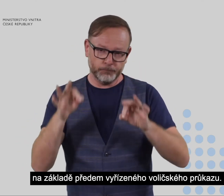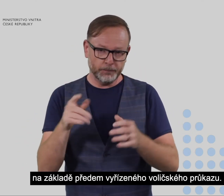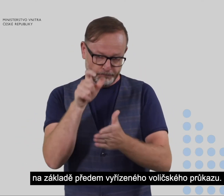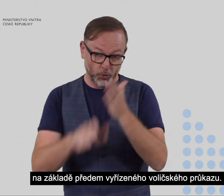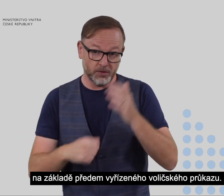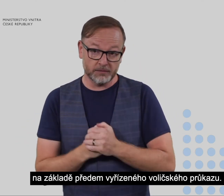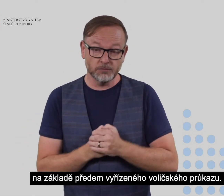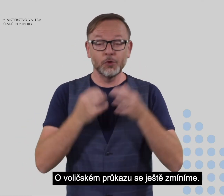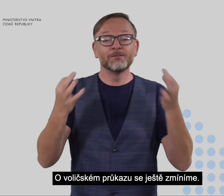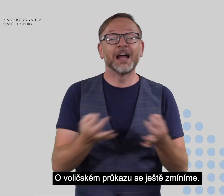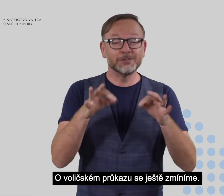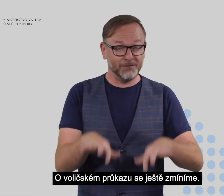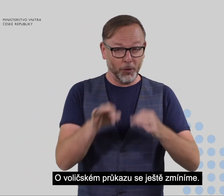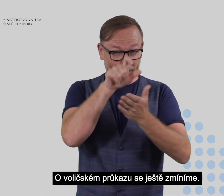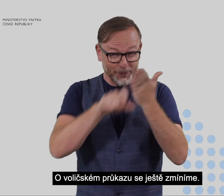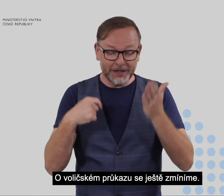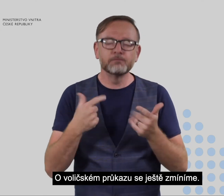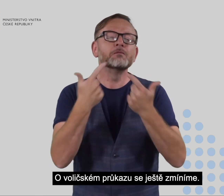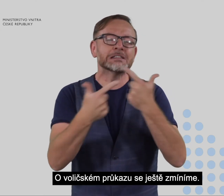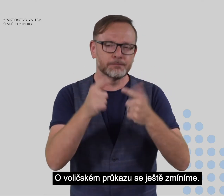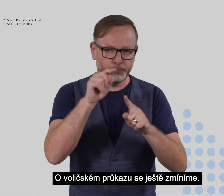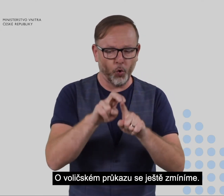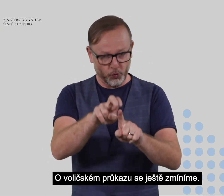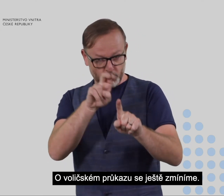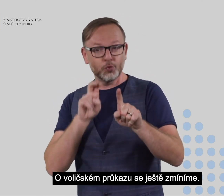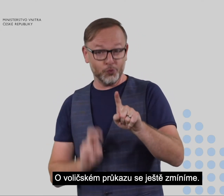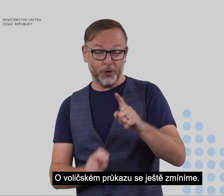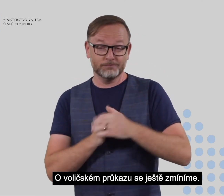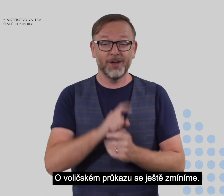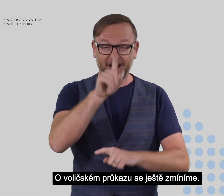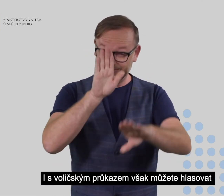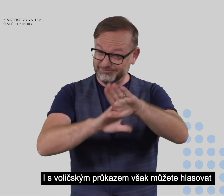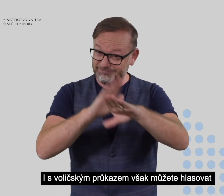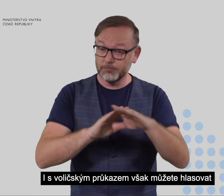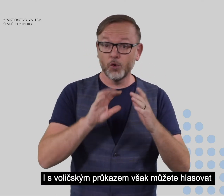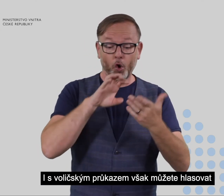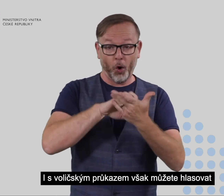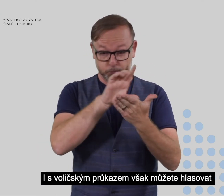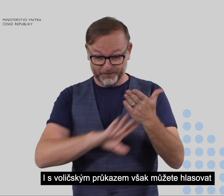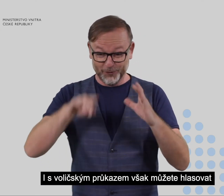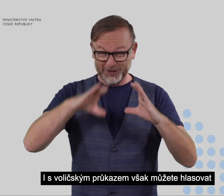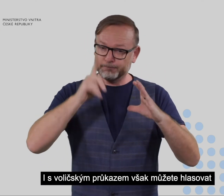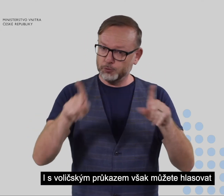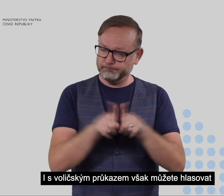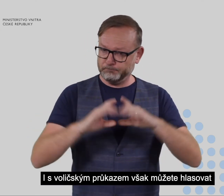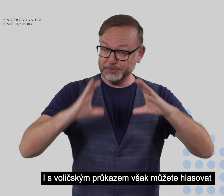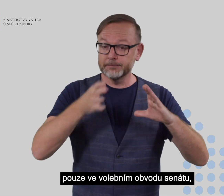volickém průkazu se ještě zmíníme. I s volickým průkazem však můžete hlasovat pouze ve volebním obvodu